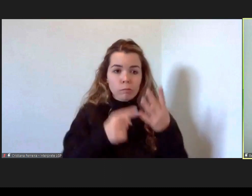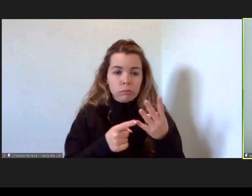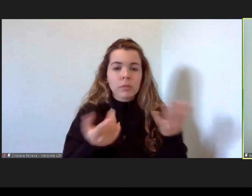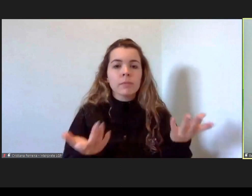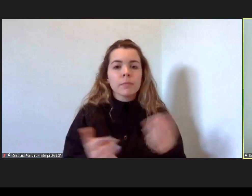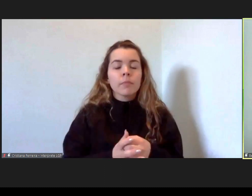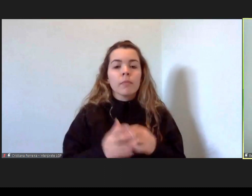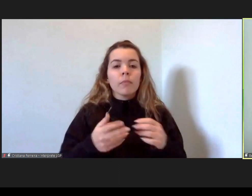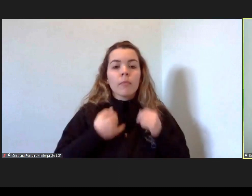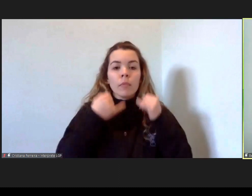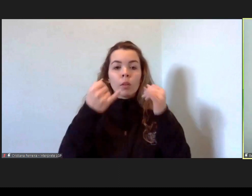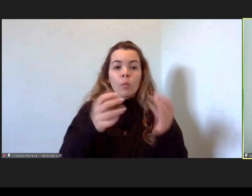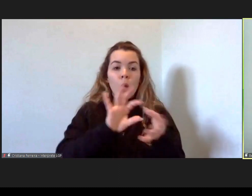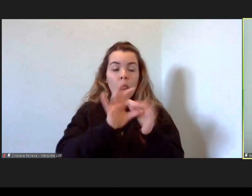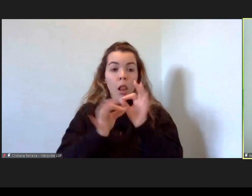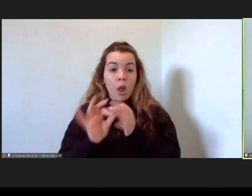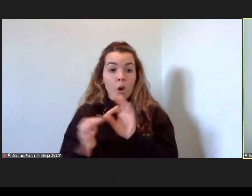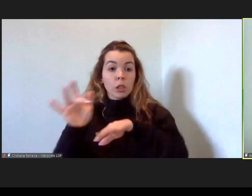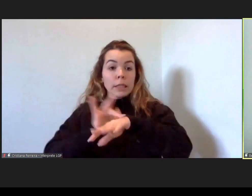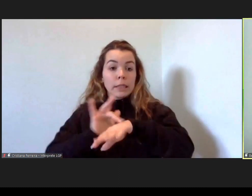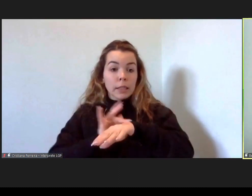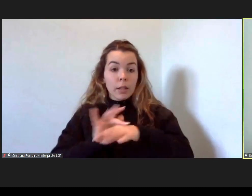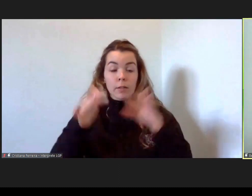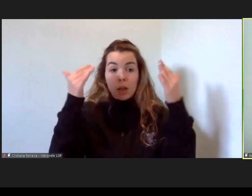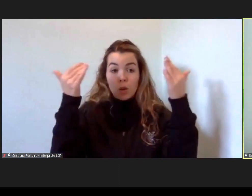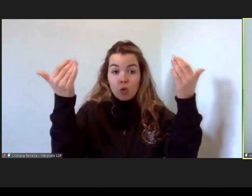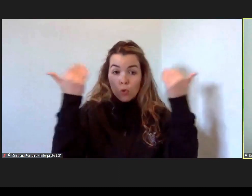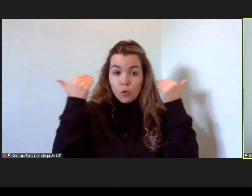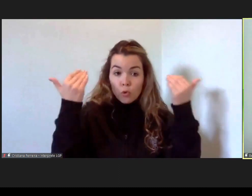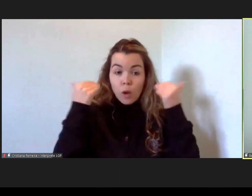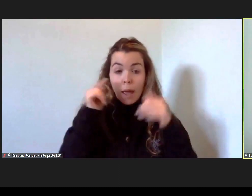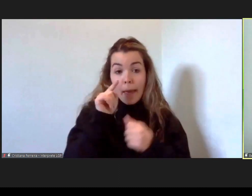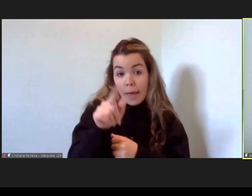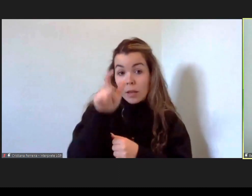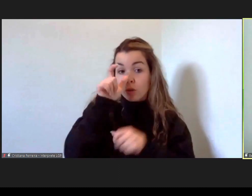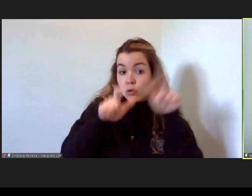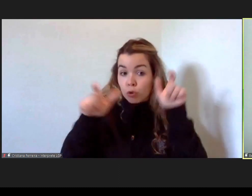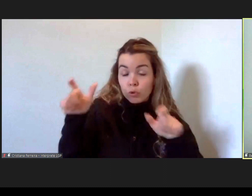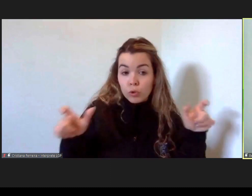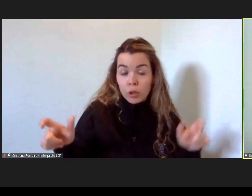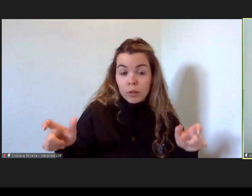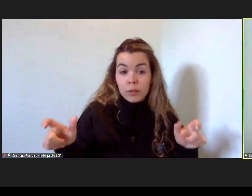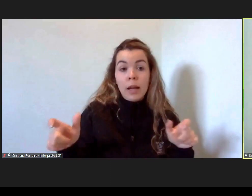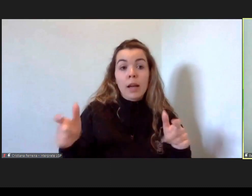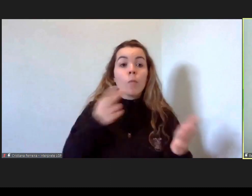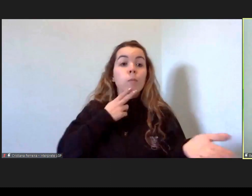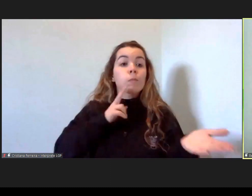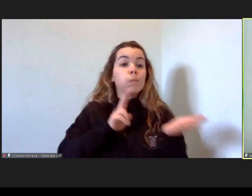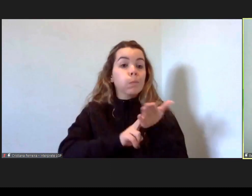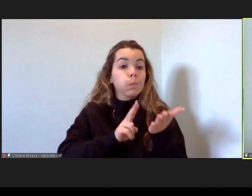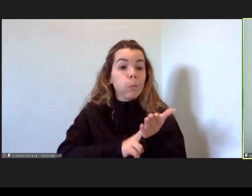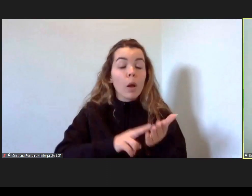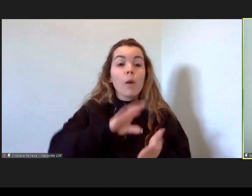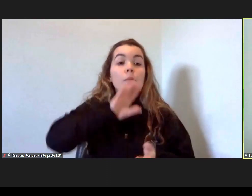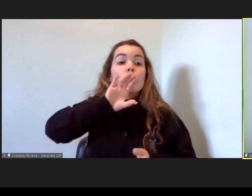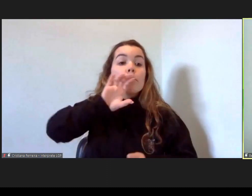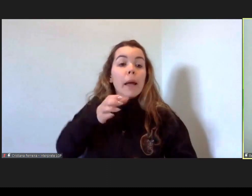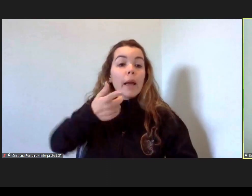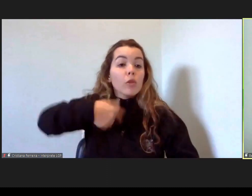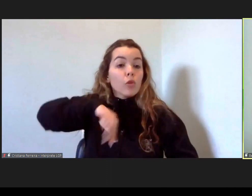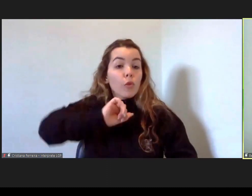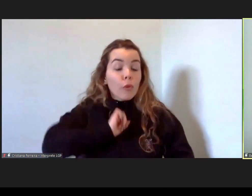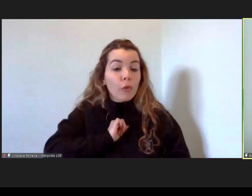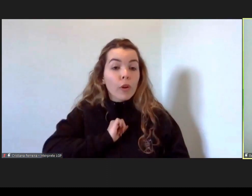depois, poder sensibilizar e informar estas pessoas sobre a realidade do nosso país